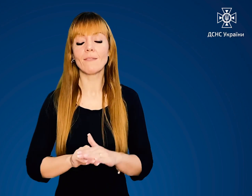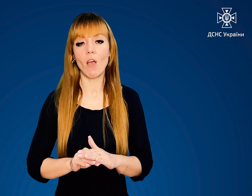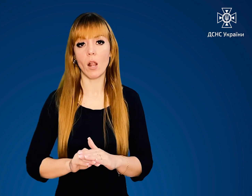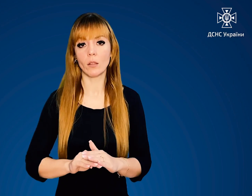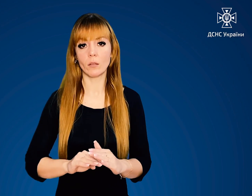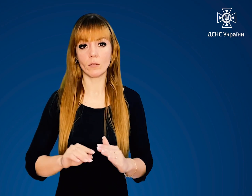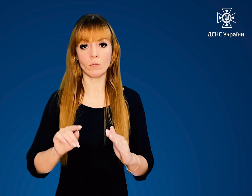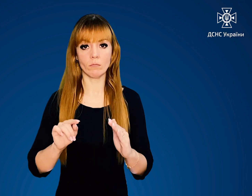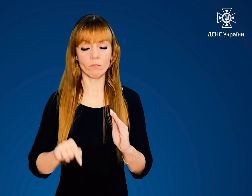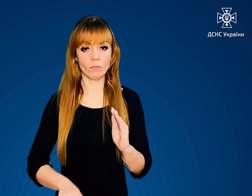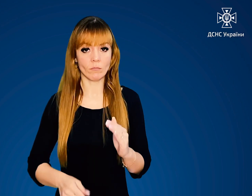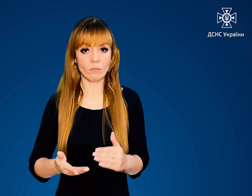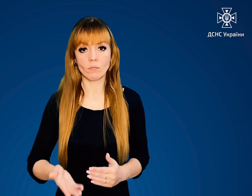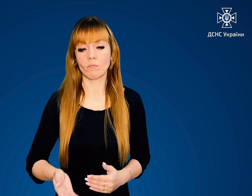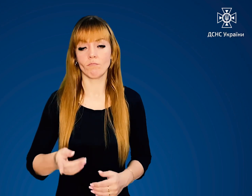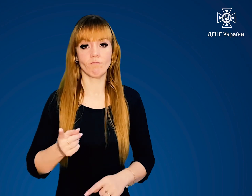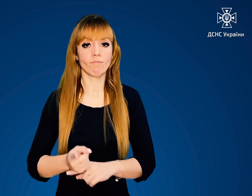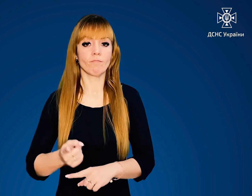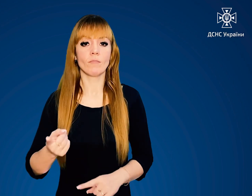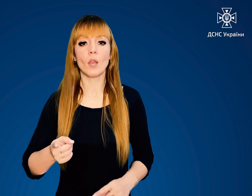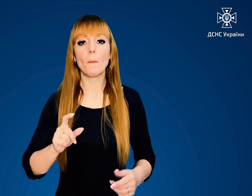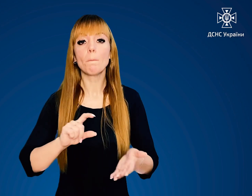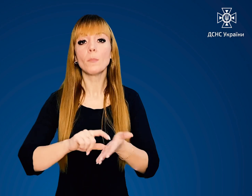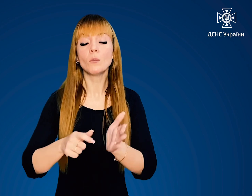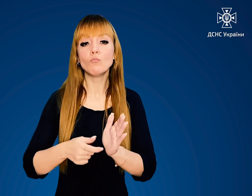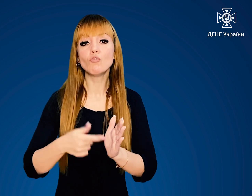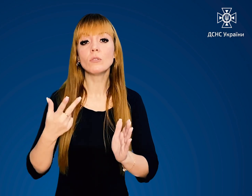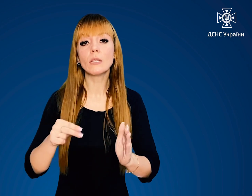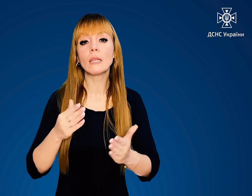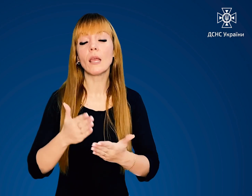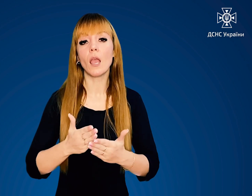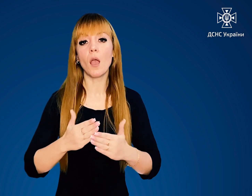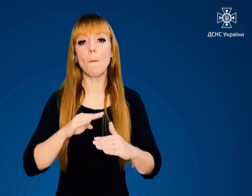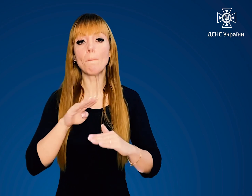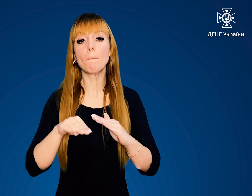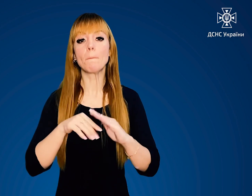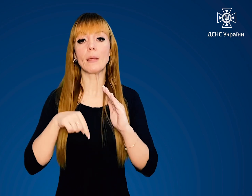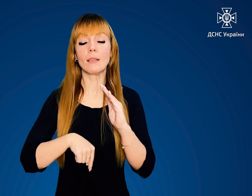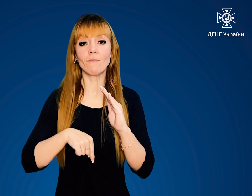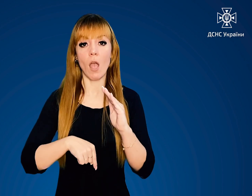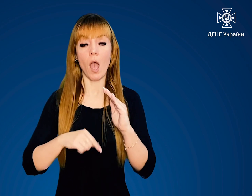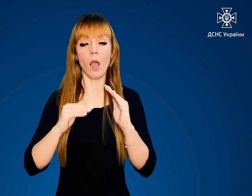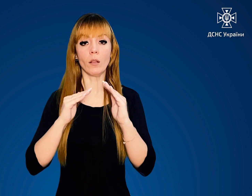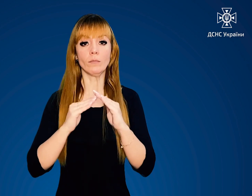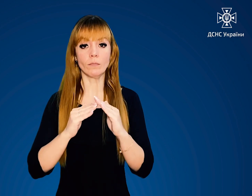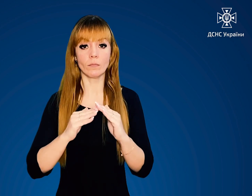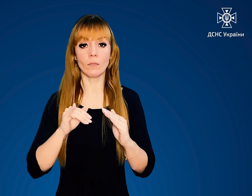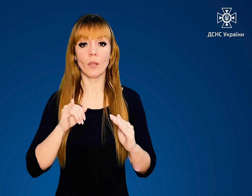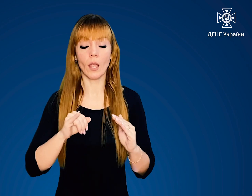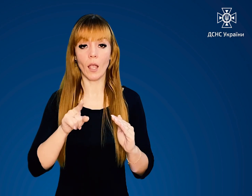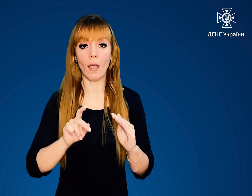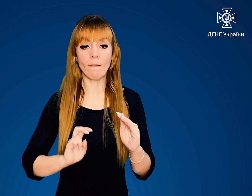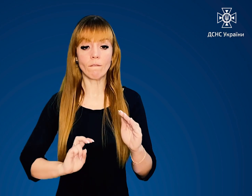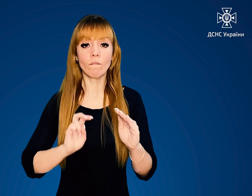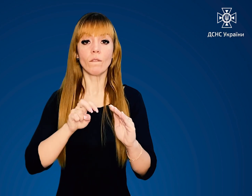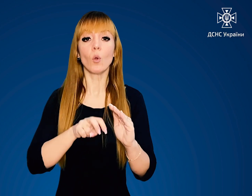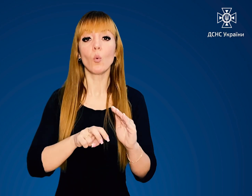підвальних поверхах У приміщеннях, під якими є підвали та погреби І вхід до них